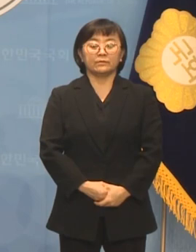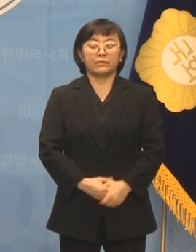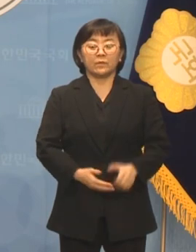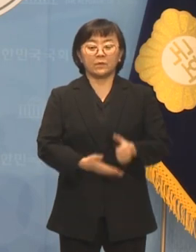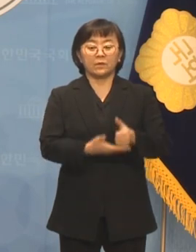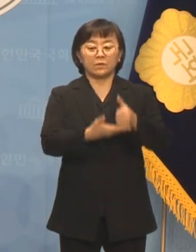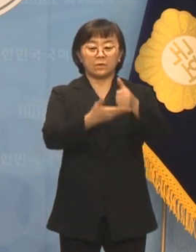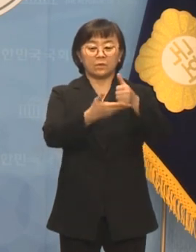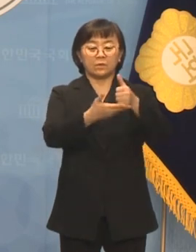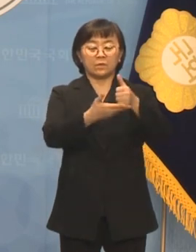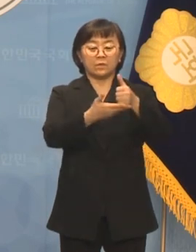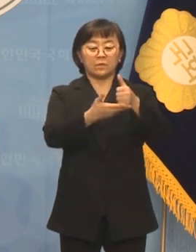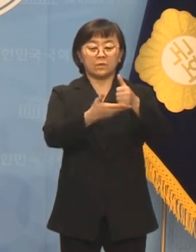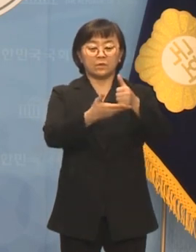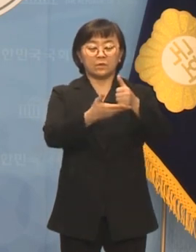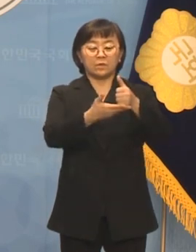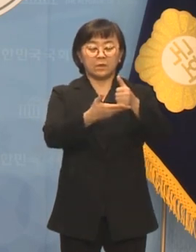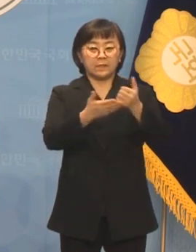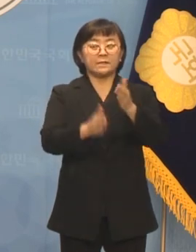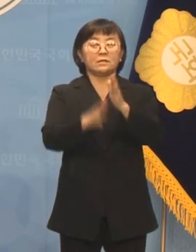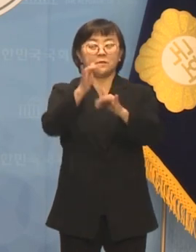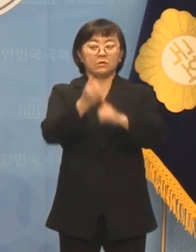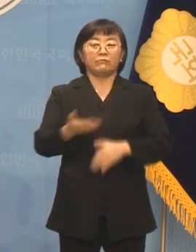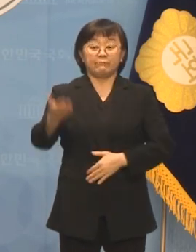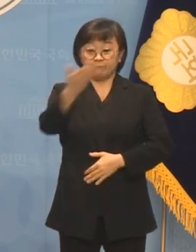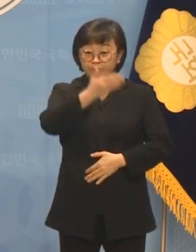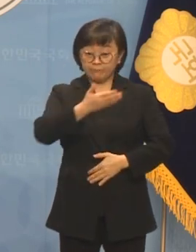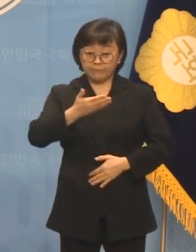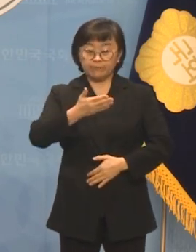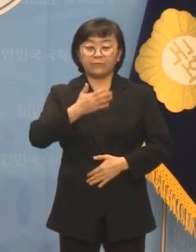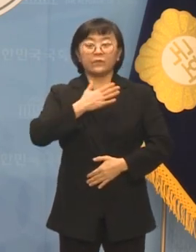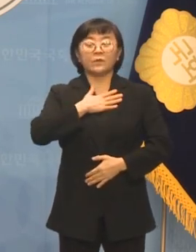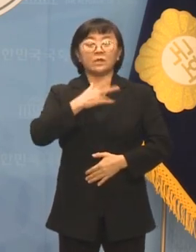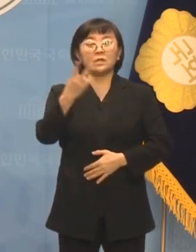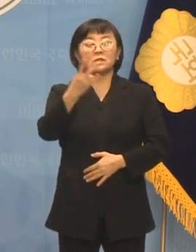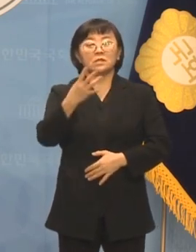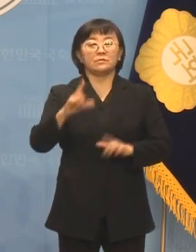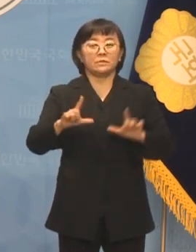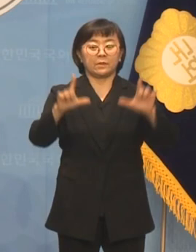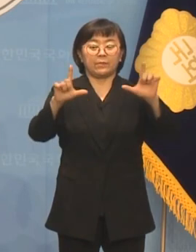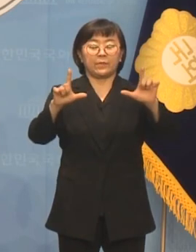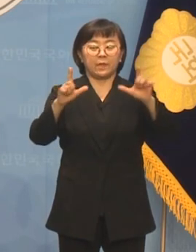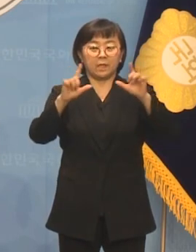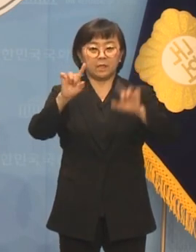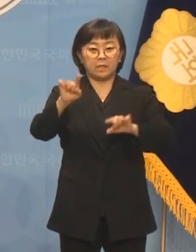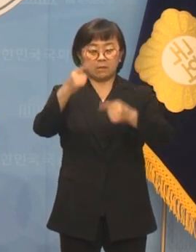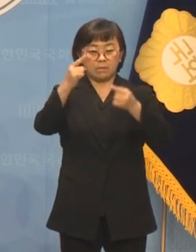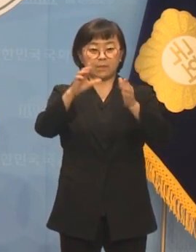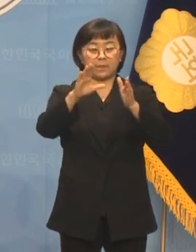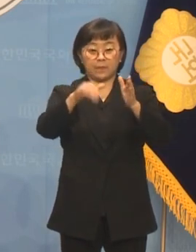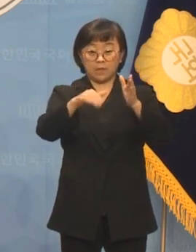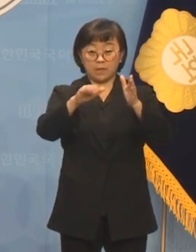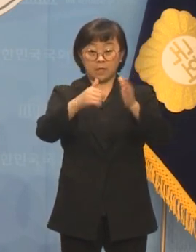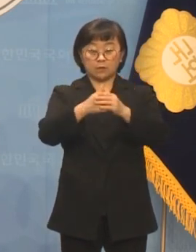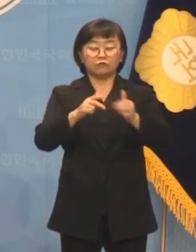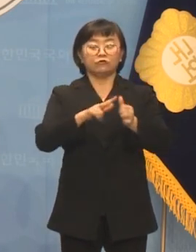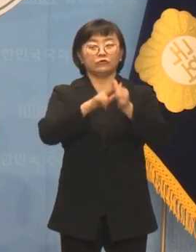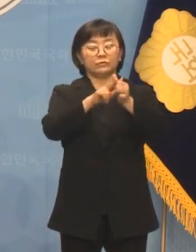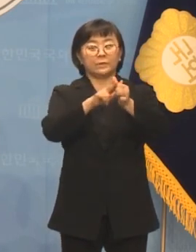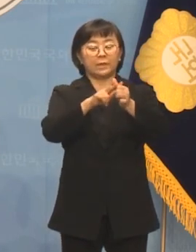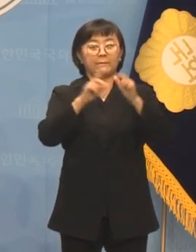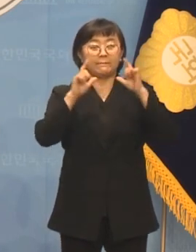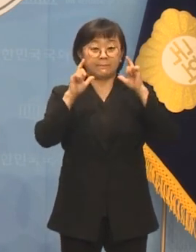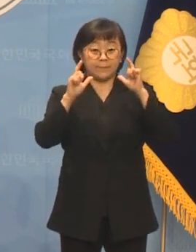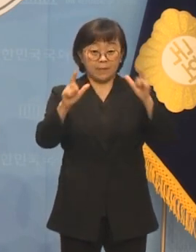존경하는 동료 시민 여러분 저는 2024년 신년사에서 출마 의사를